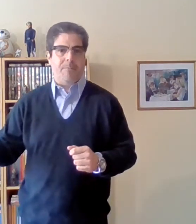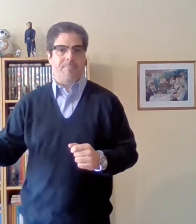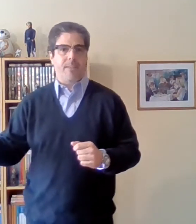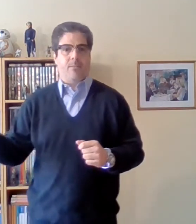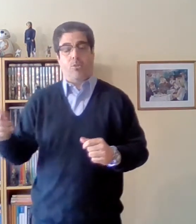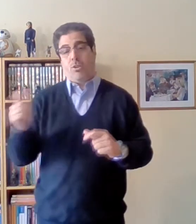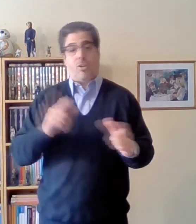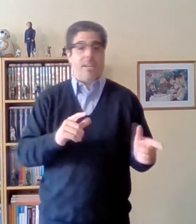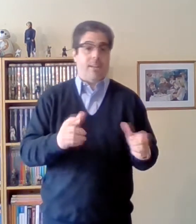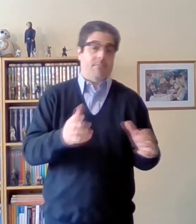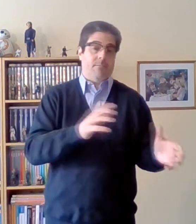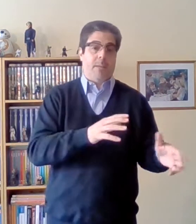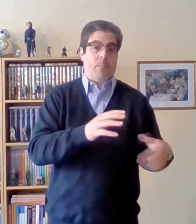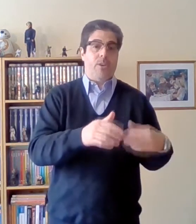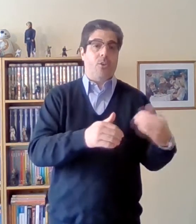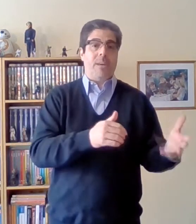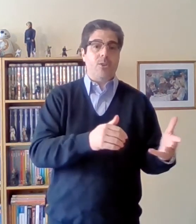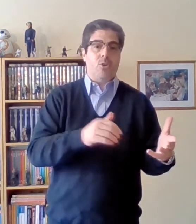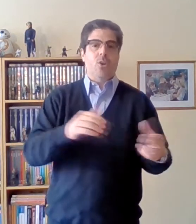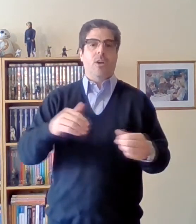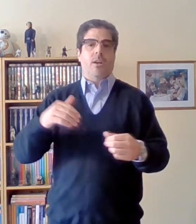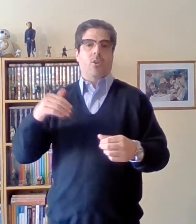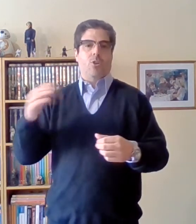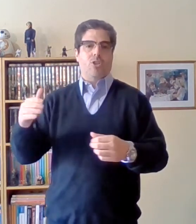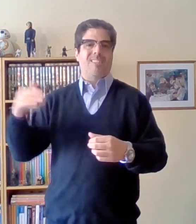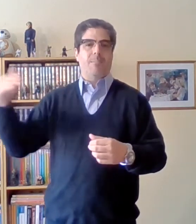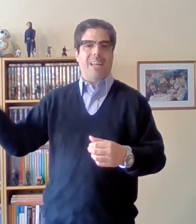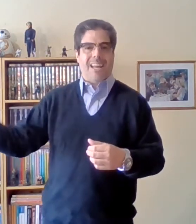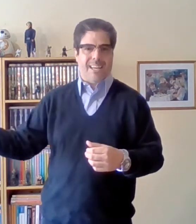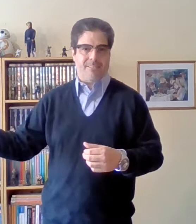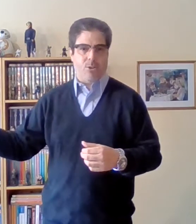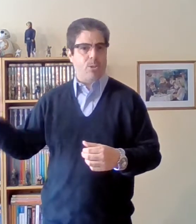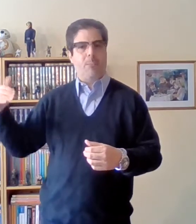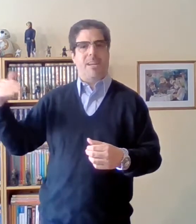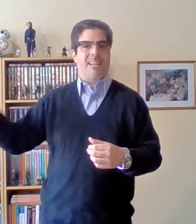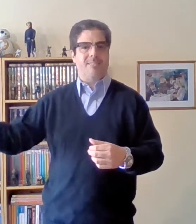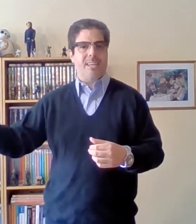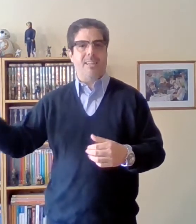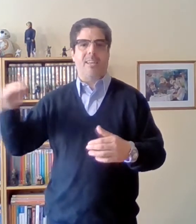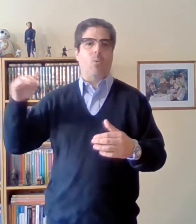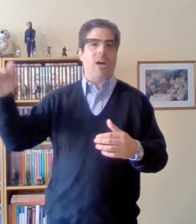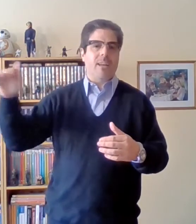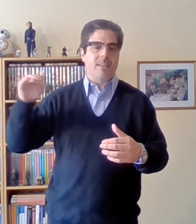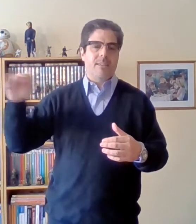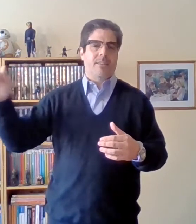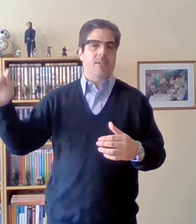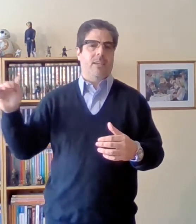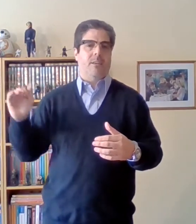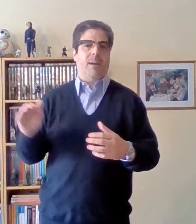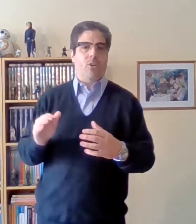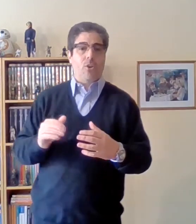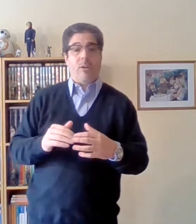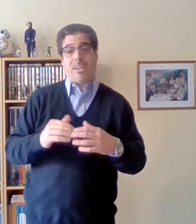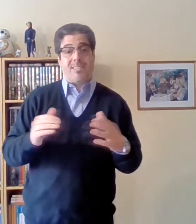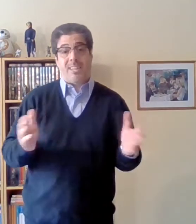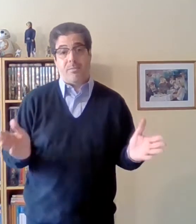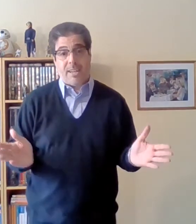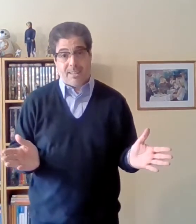con lo que después yo vendo cosas similares otras mercancías de igual valor aunque sean diferentes